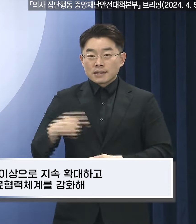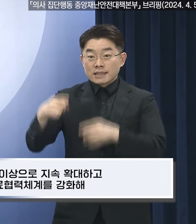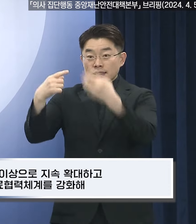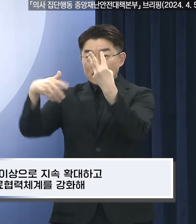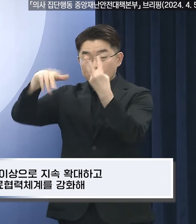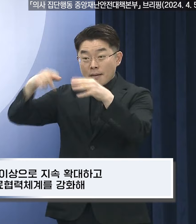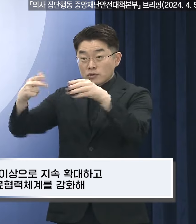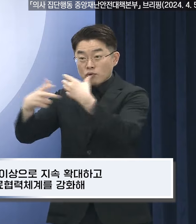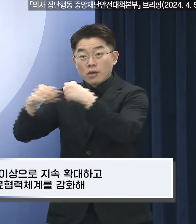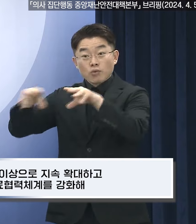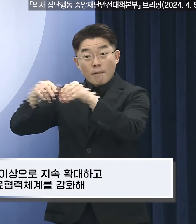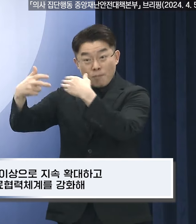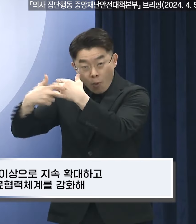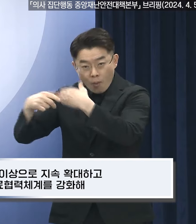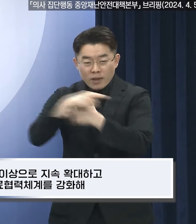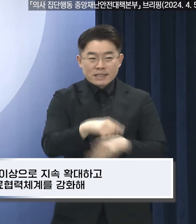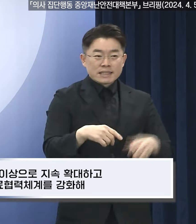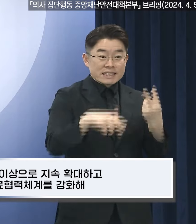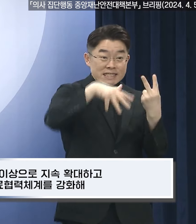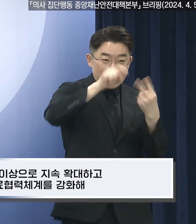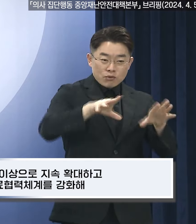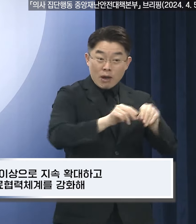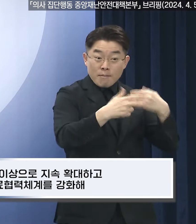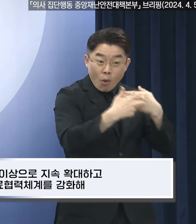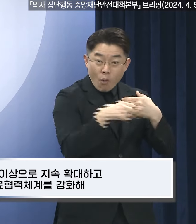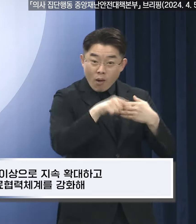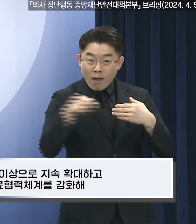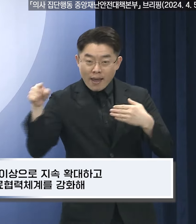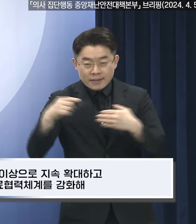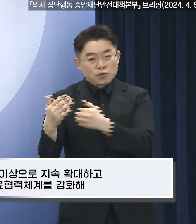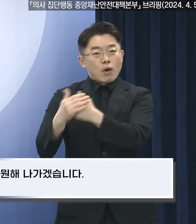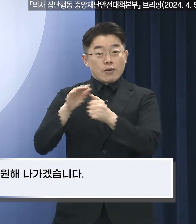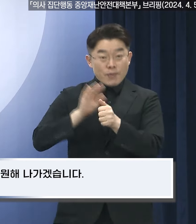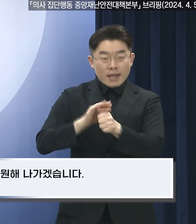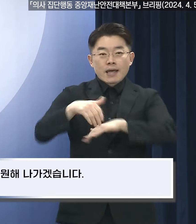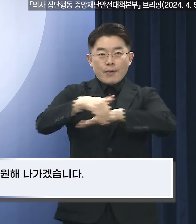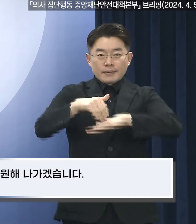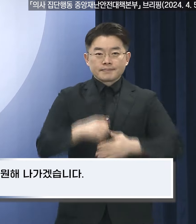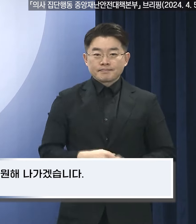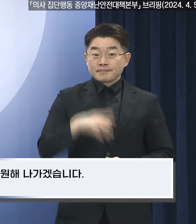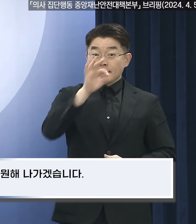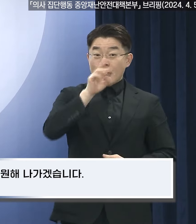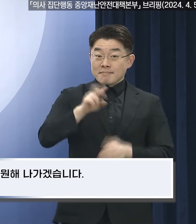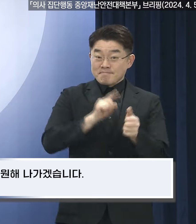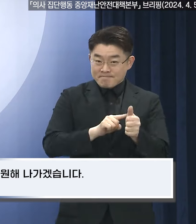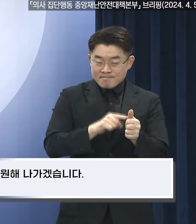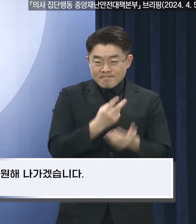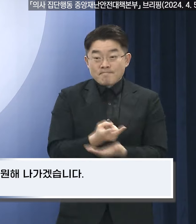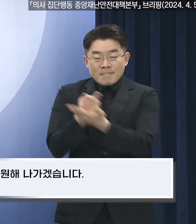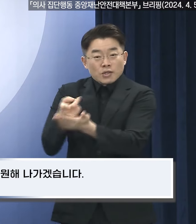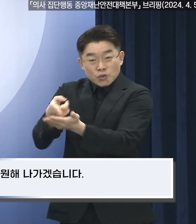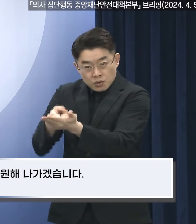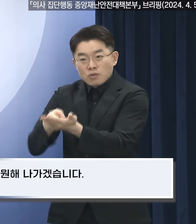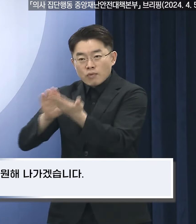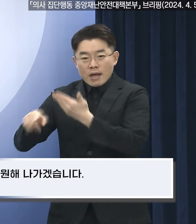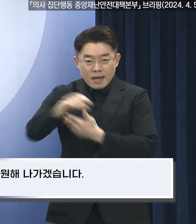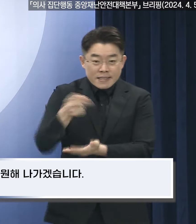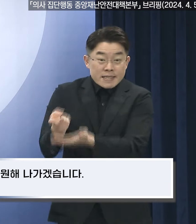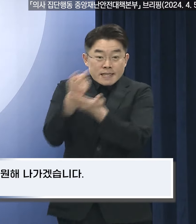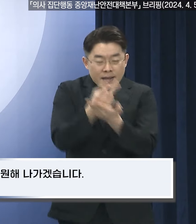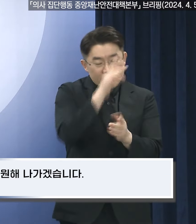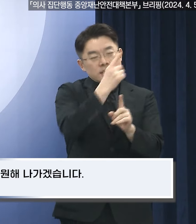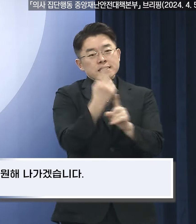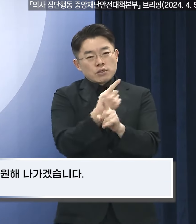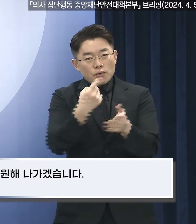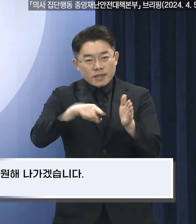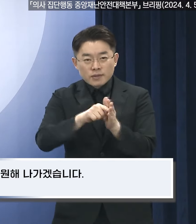암진료협력병원 간 진료협력체계를 강화해 암환자가 안심하고 지겨받을 수 있도록 지원해